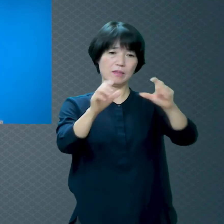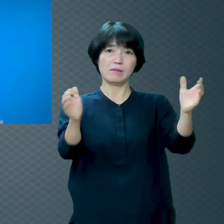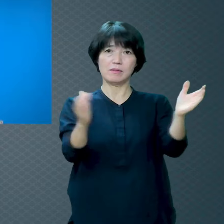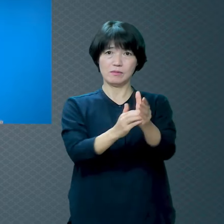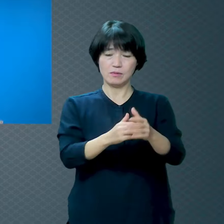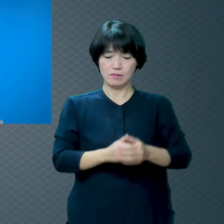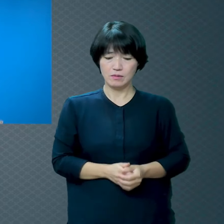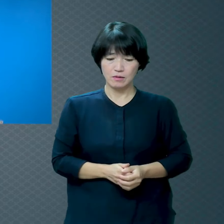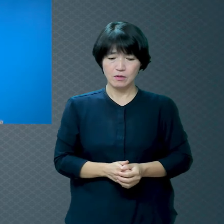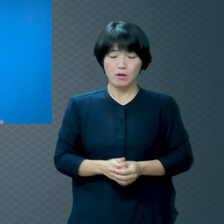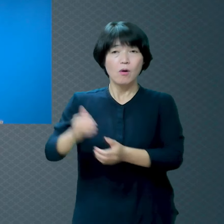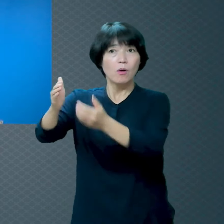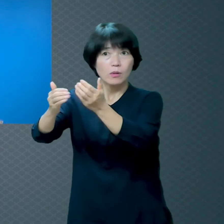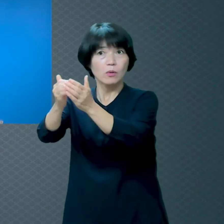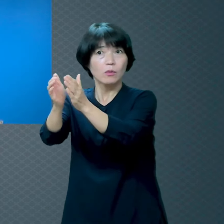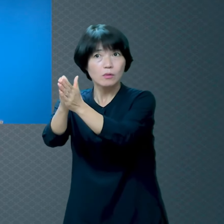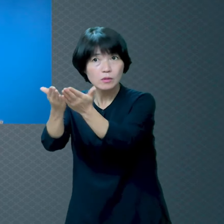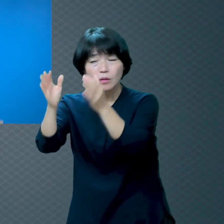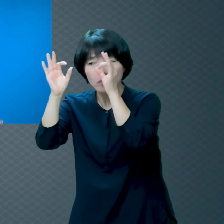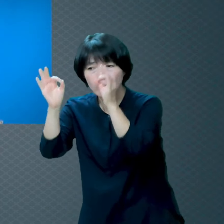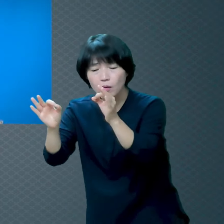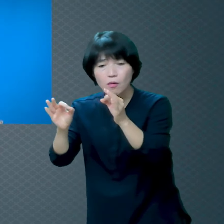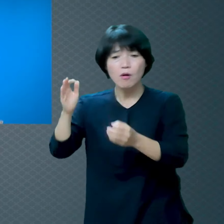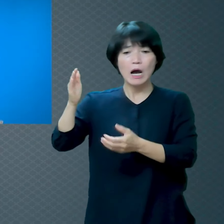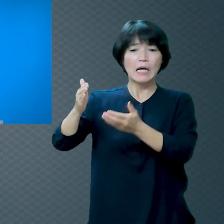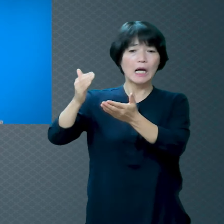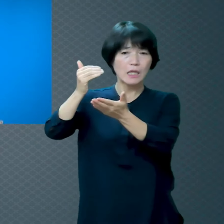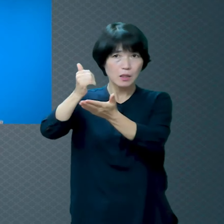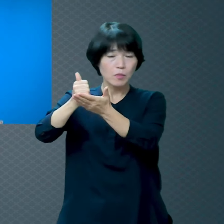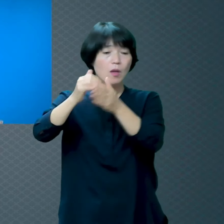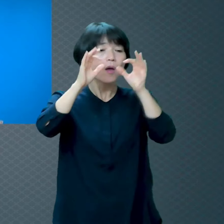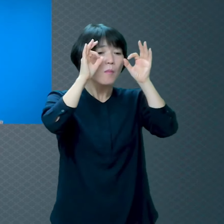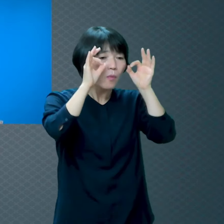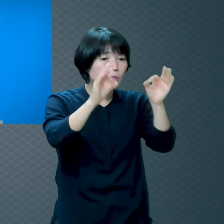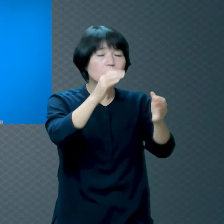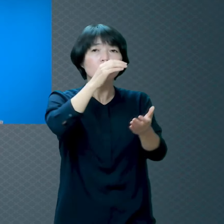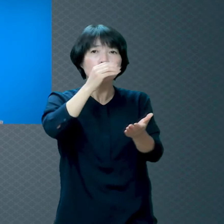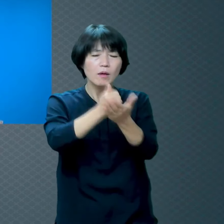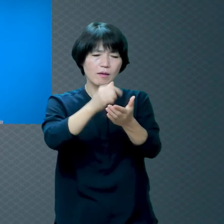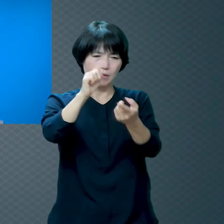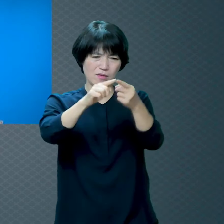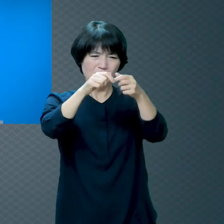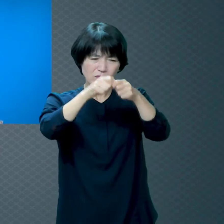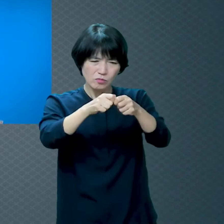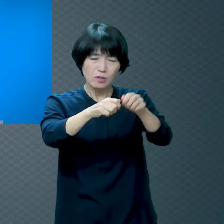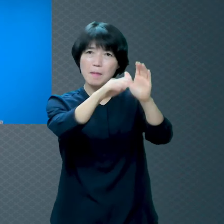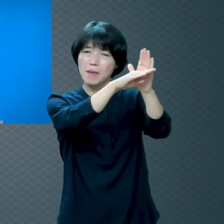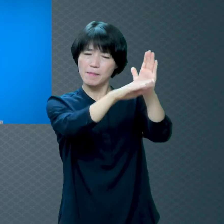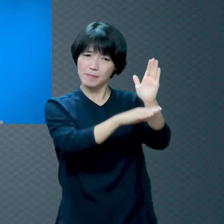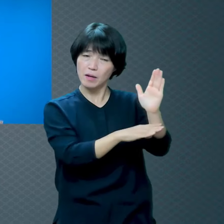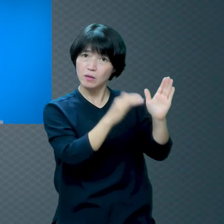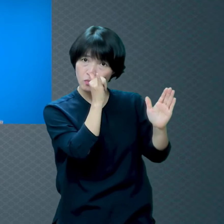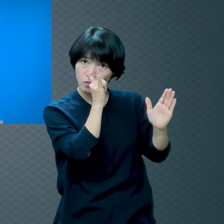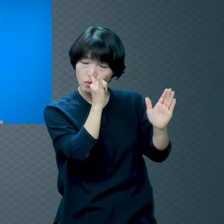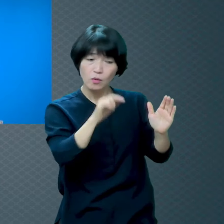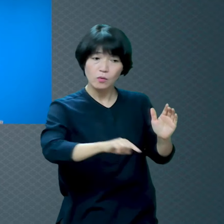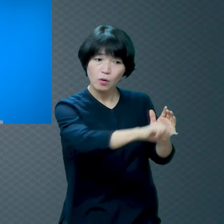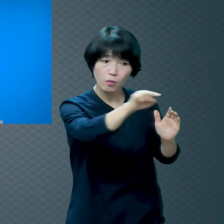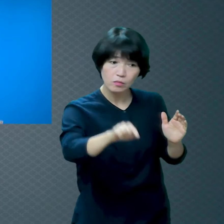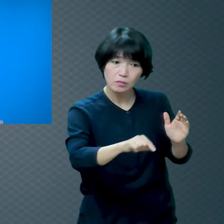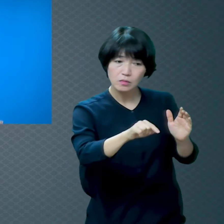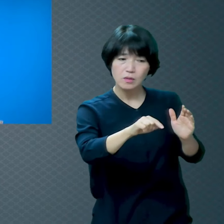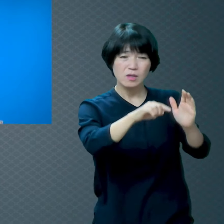이렇게 하나님이 보시는 죄에 대해서 구체적으로 설명을 해놨냐 이게 있으면 천국 못 간다는 거예요